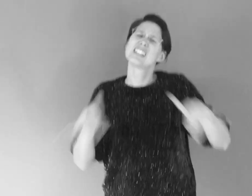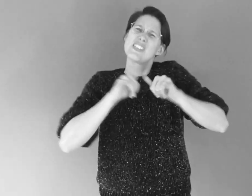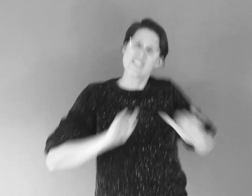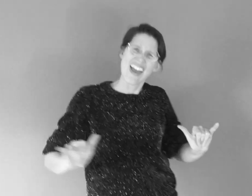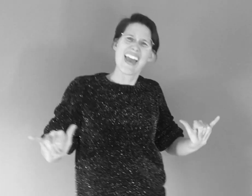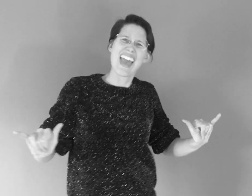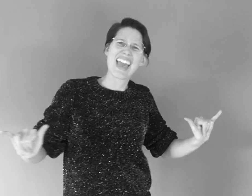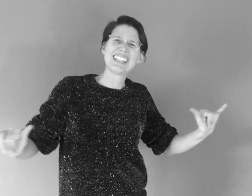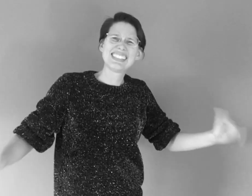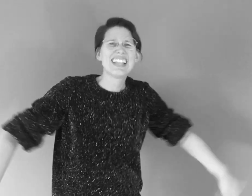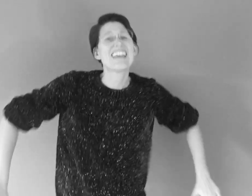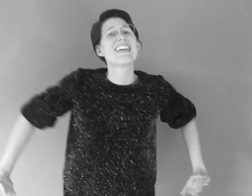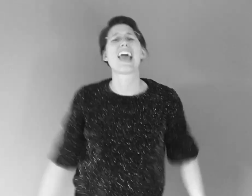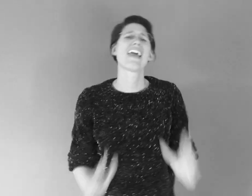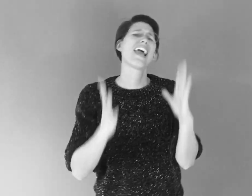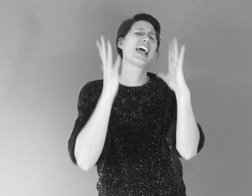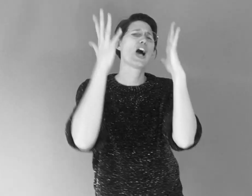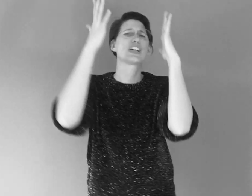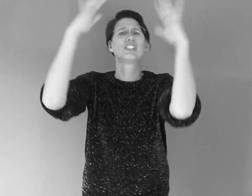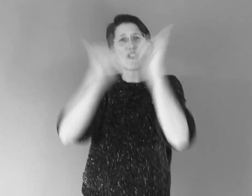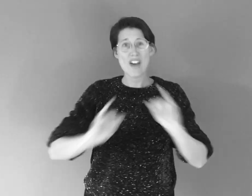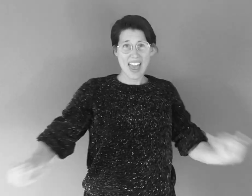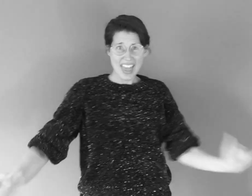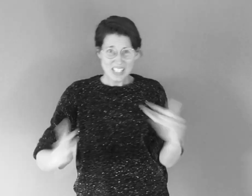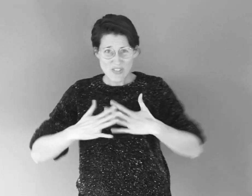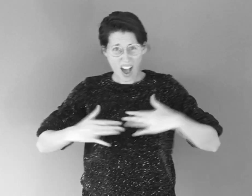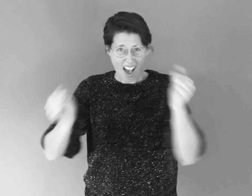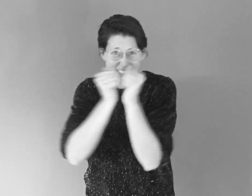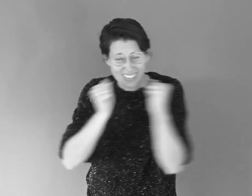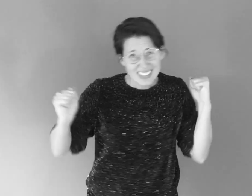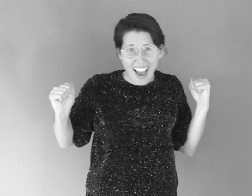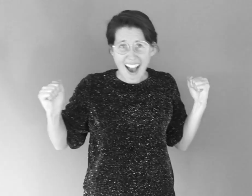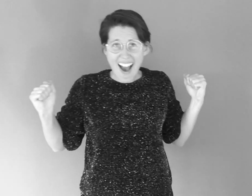Kerstfeest, het heerlijkste feest van het jaar.